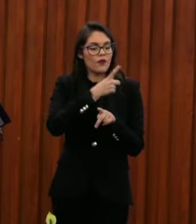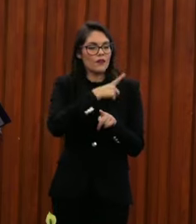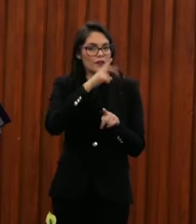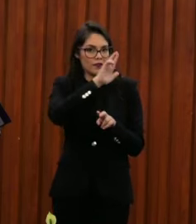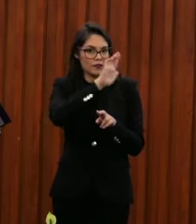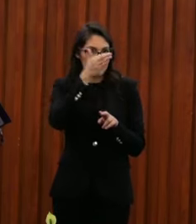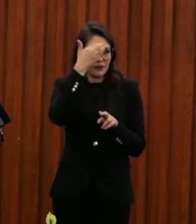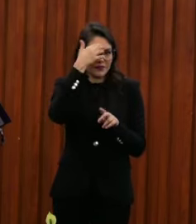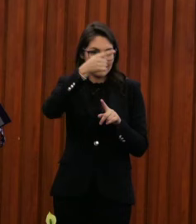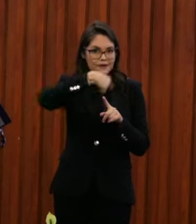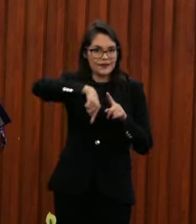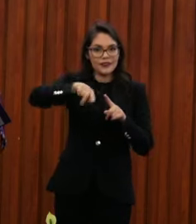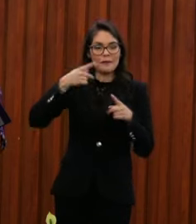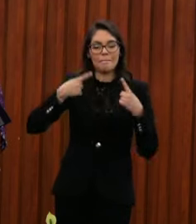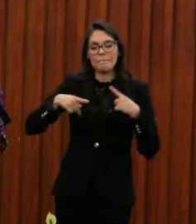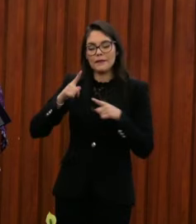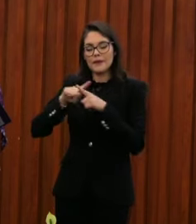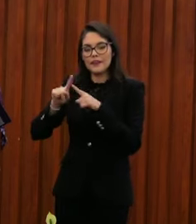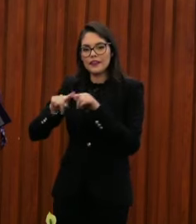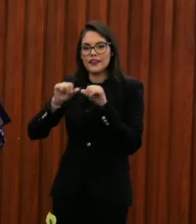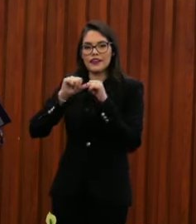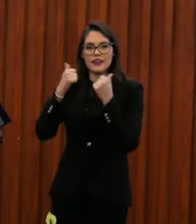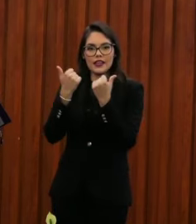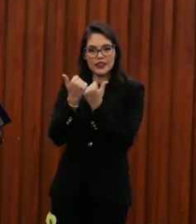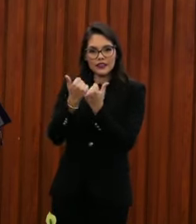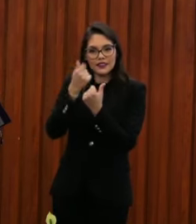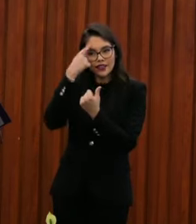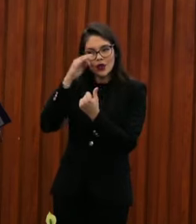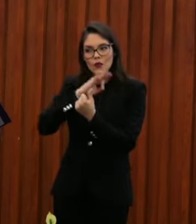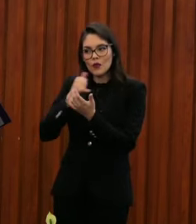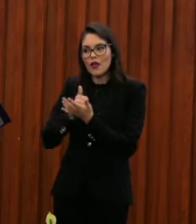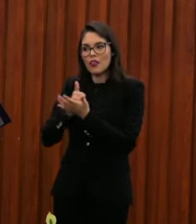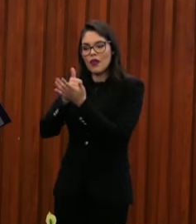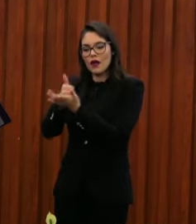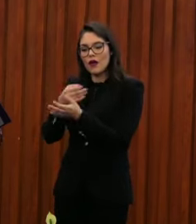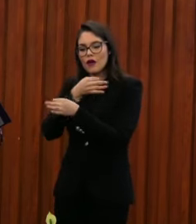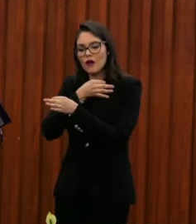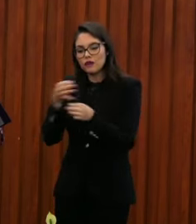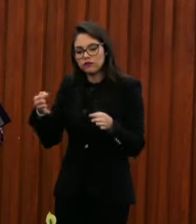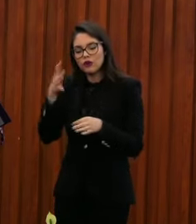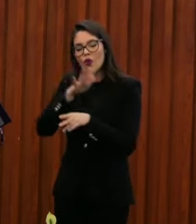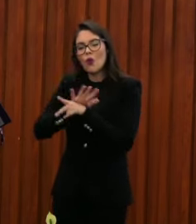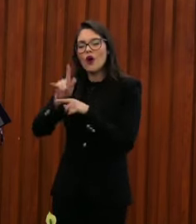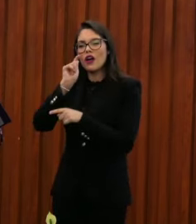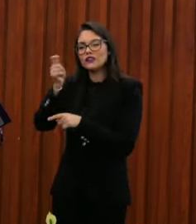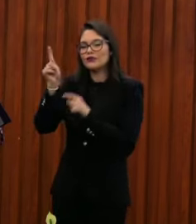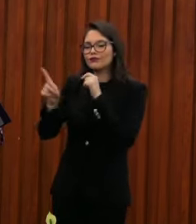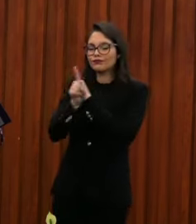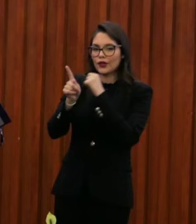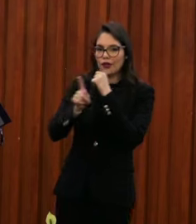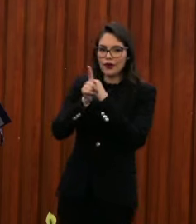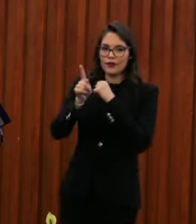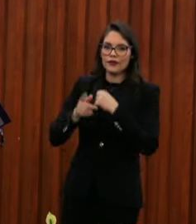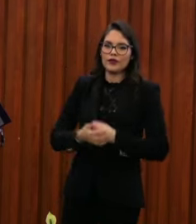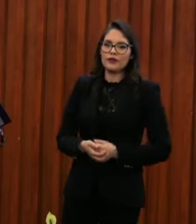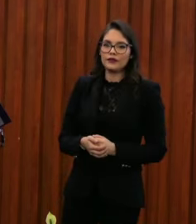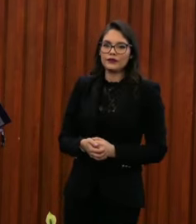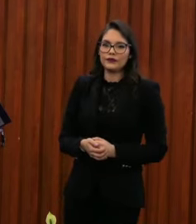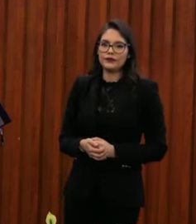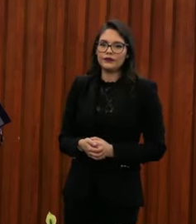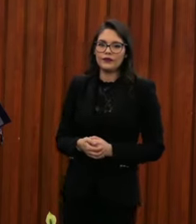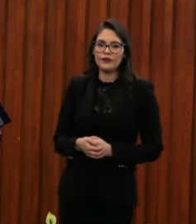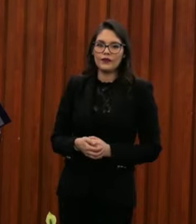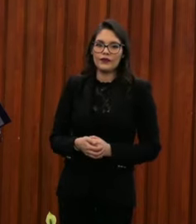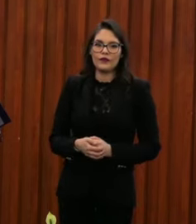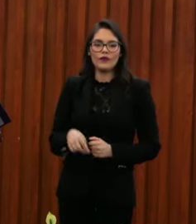Frecuencia lleva a cabo para sensibilizar y dar a conocer la problemática. Las audiencias tenemos derecho a contar con una